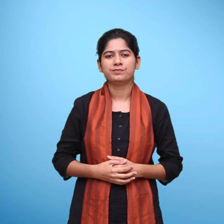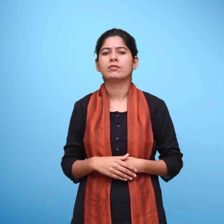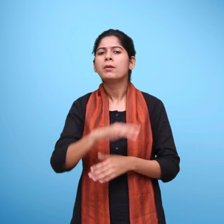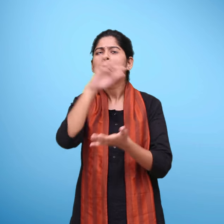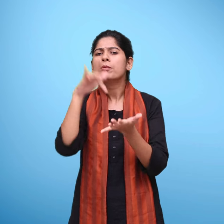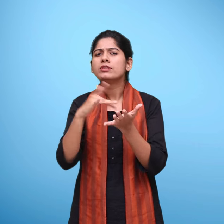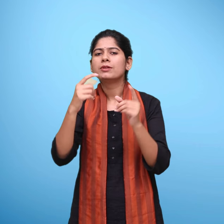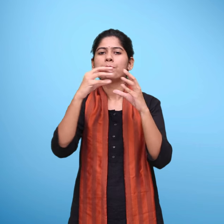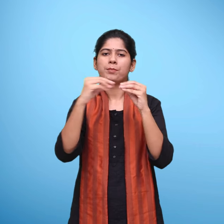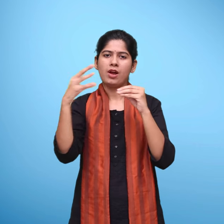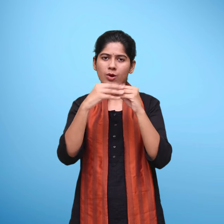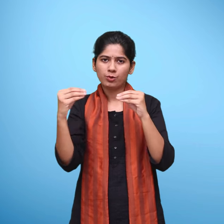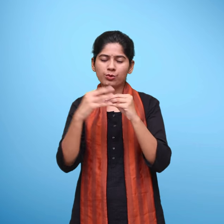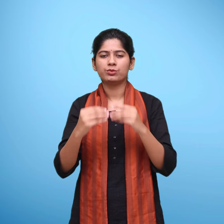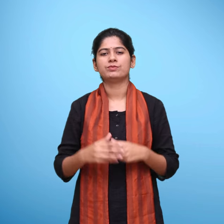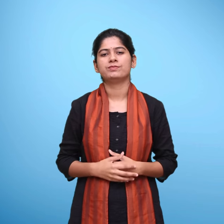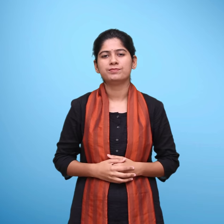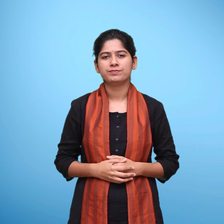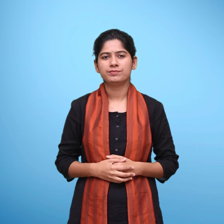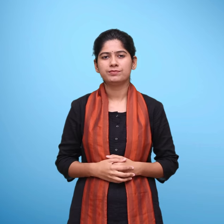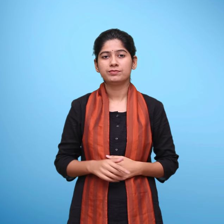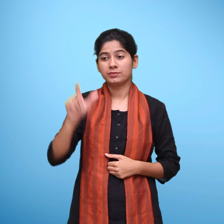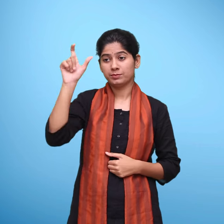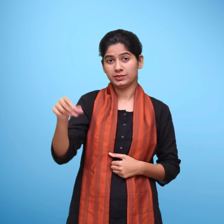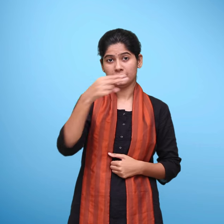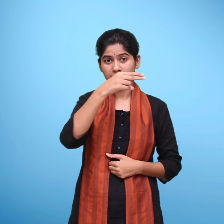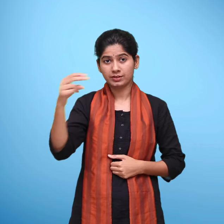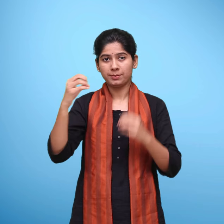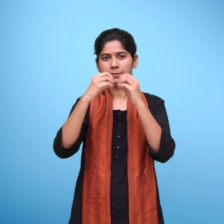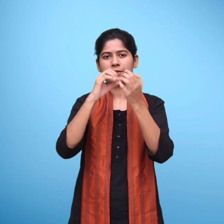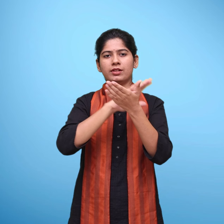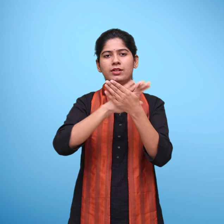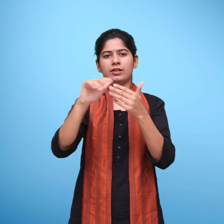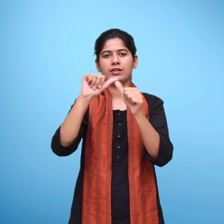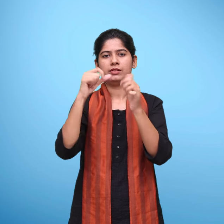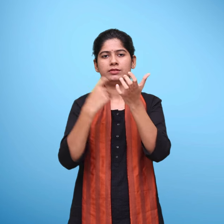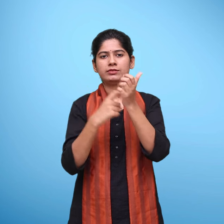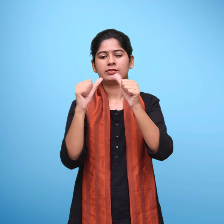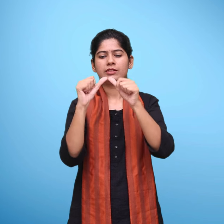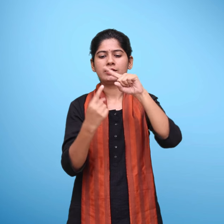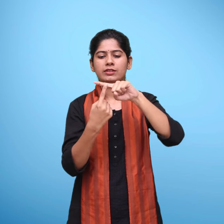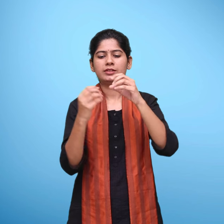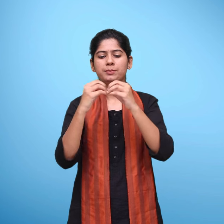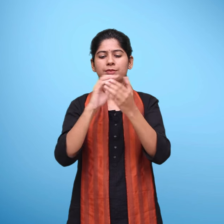अजीम प्रेमजी विश्व विद्यालाय बेंगलूरू भारत भाई धोकई